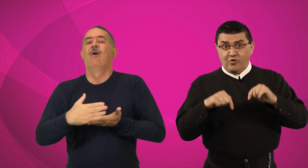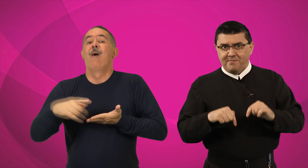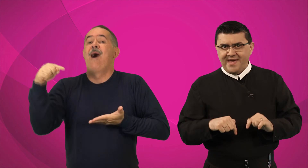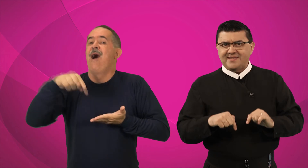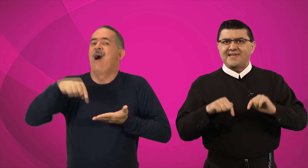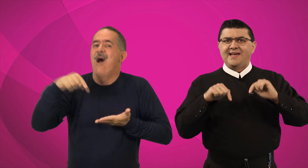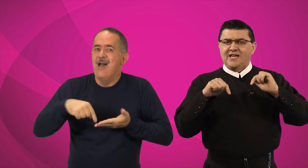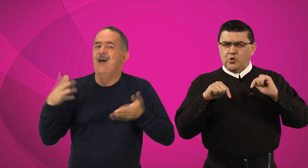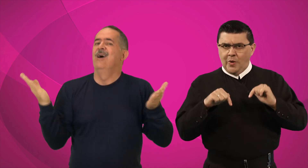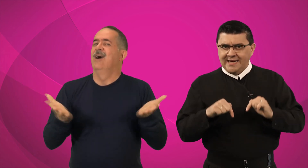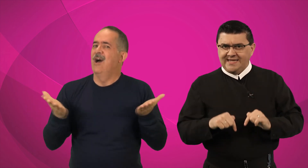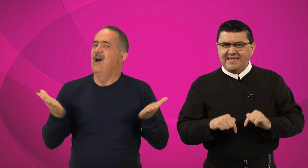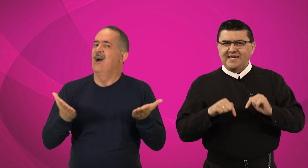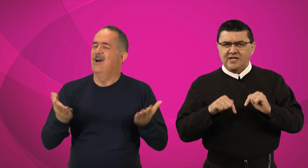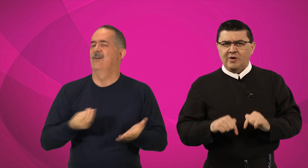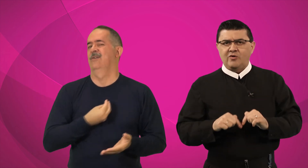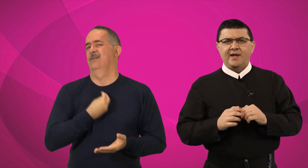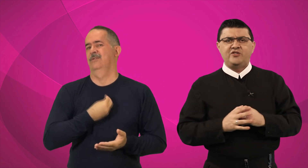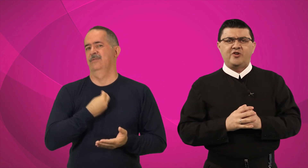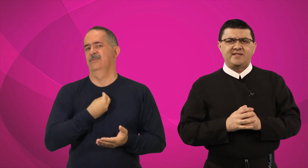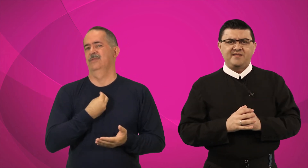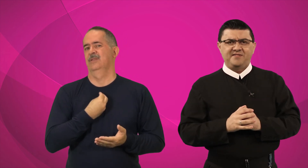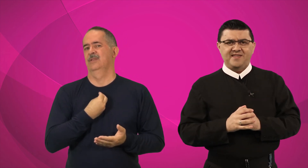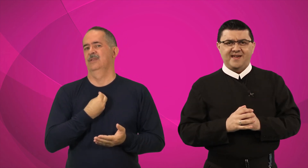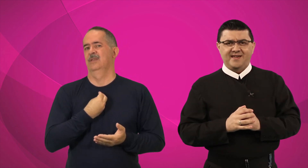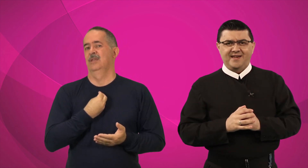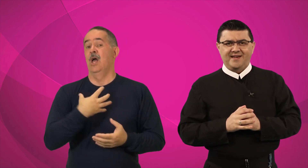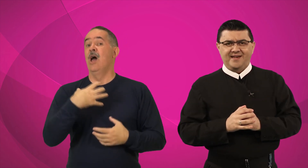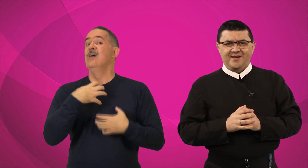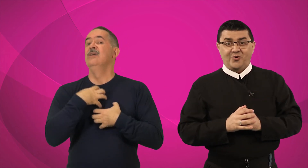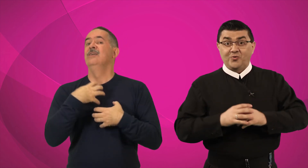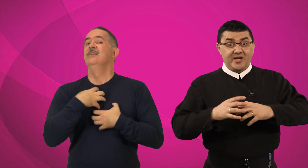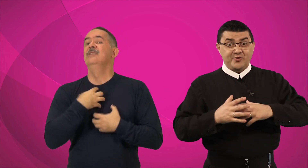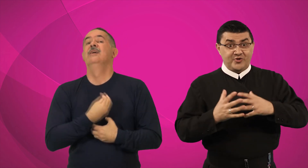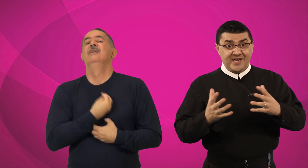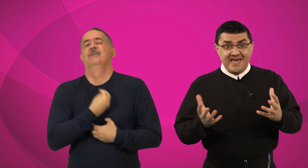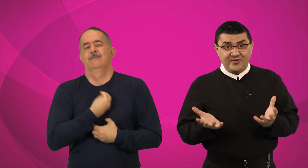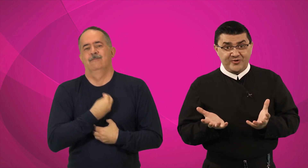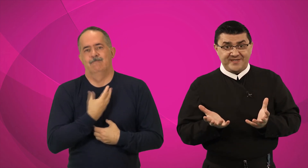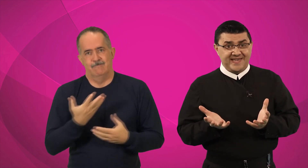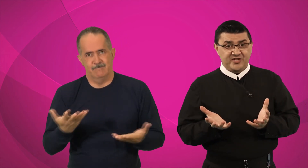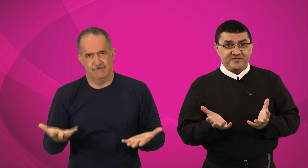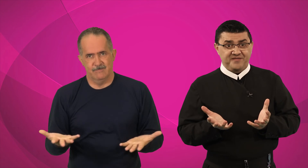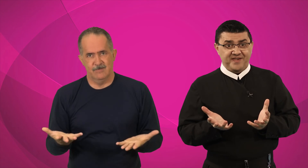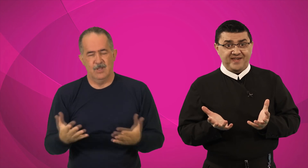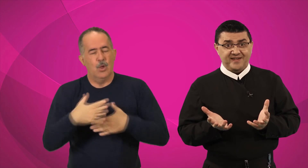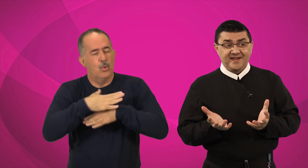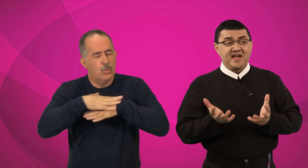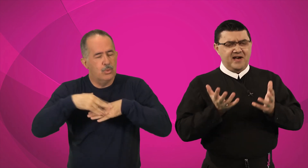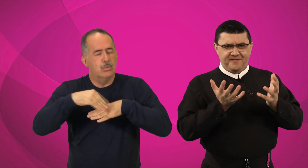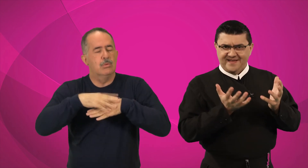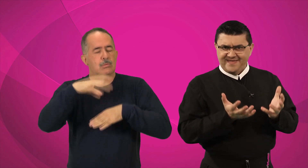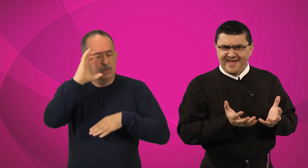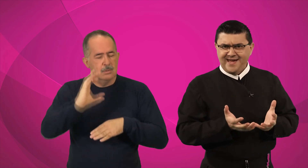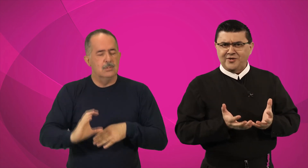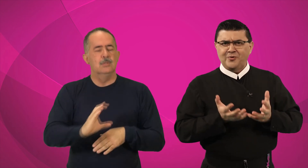começa no aqui e no agora de nossa vida, com o nosso jeito de ser e de viver, fraterno,